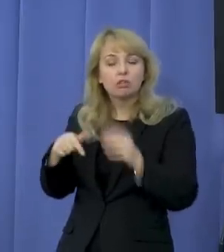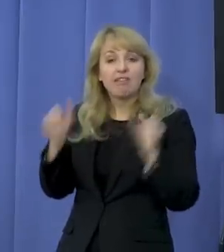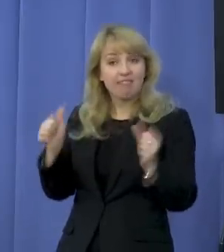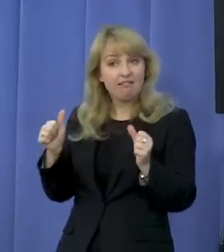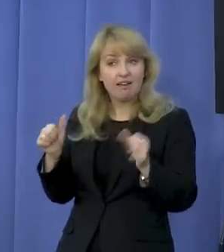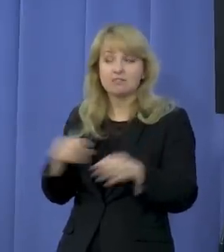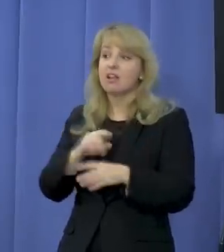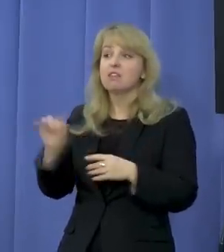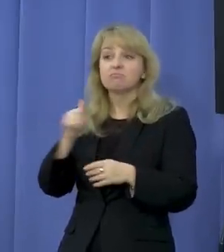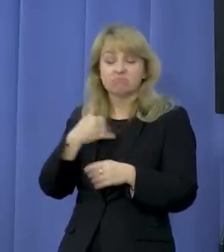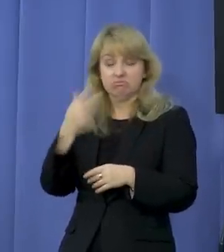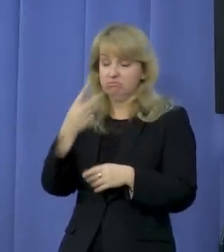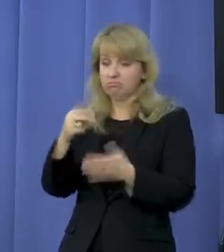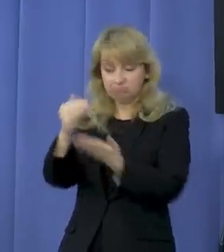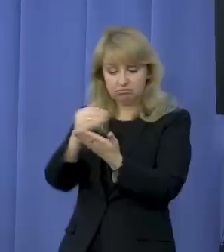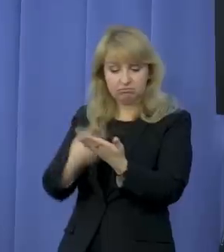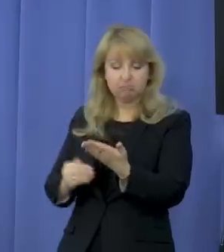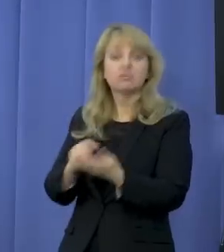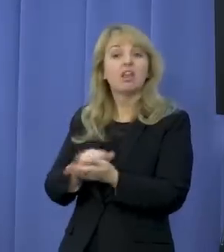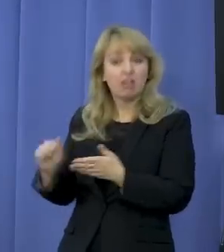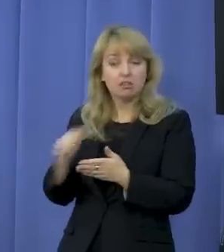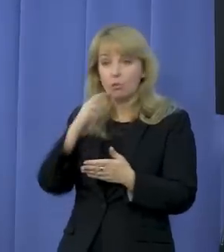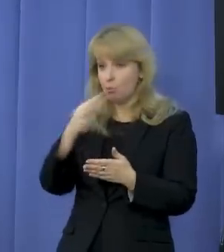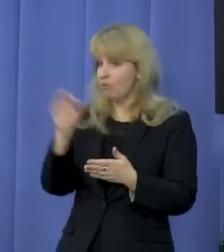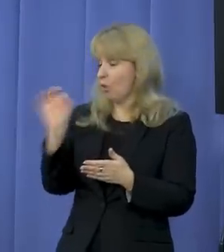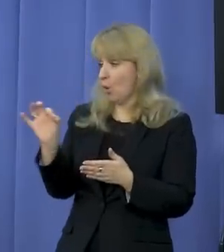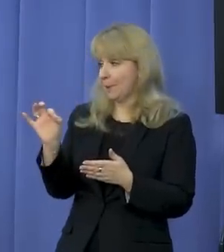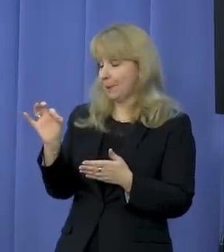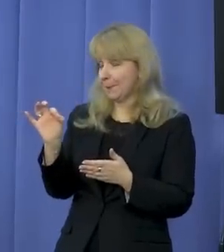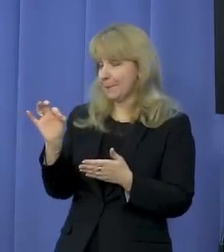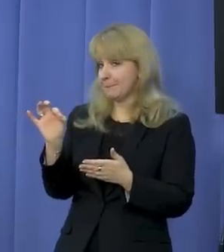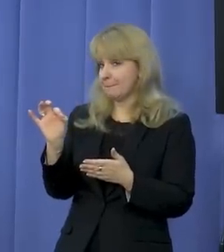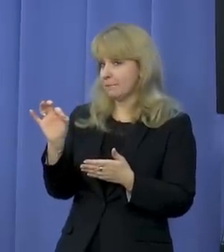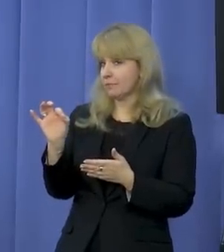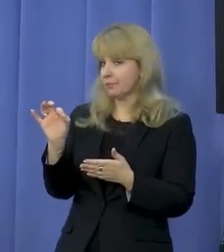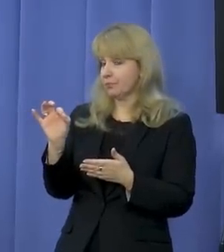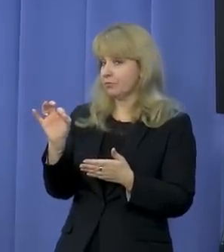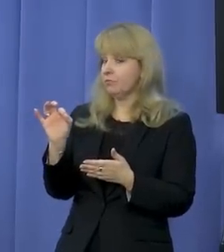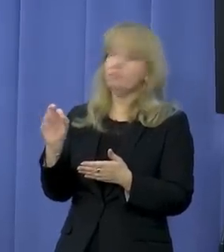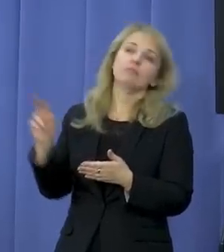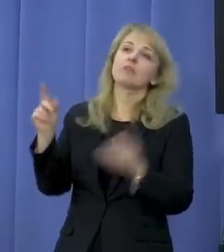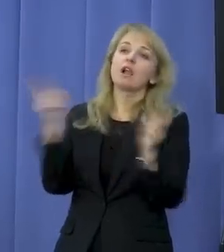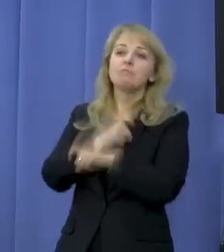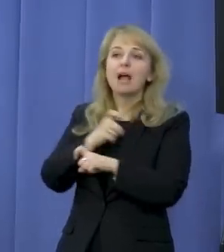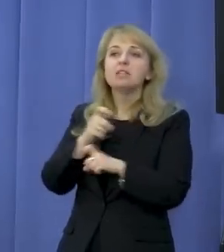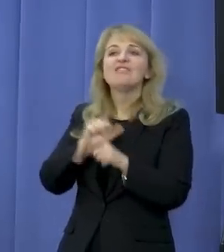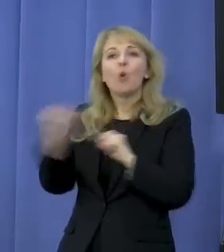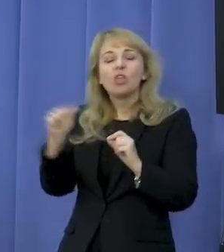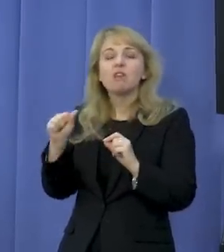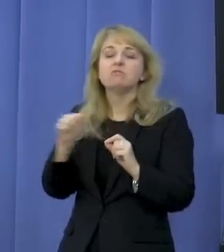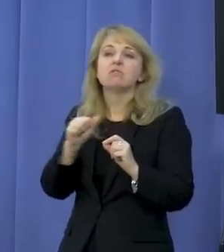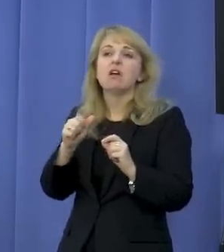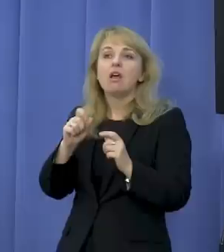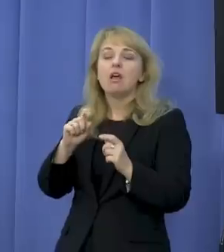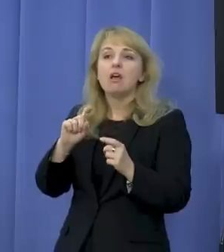dotychczasowe zapisy mówiące o świeckości państwa i rozdziale